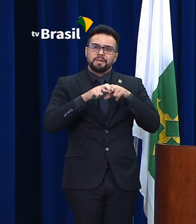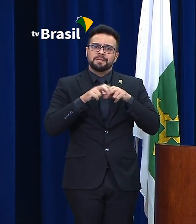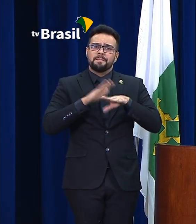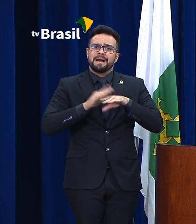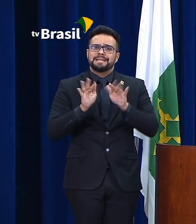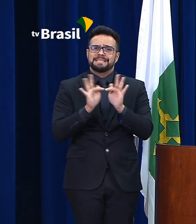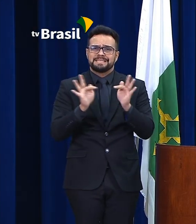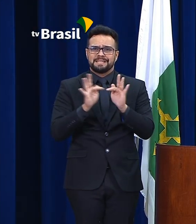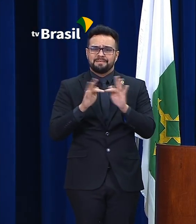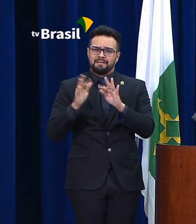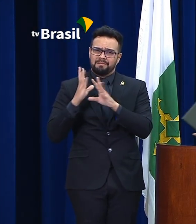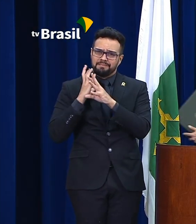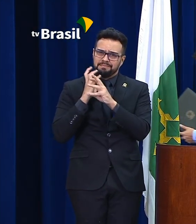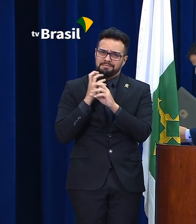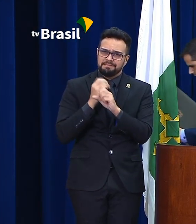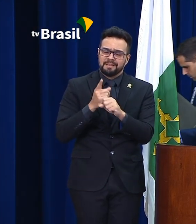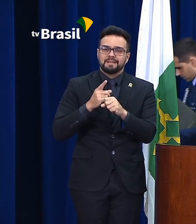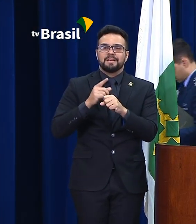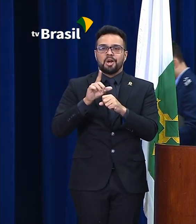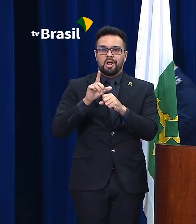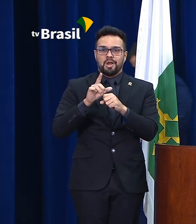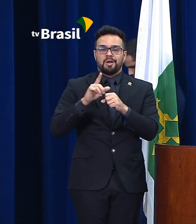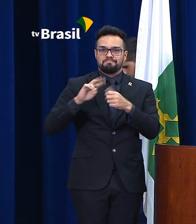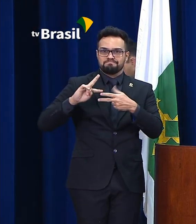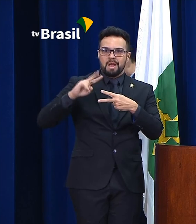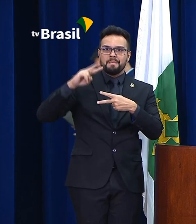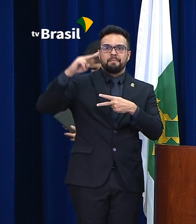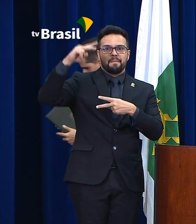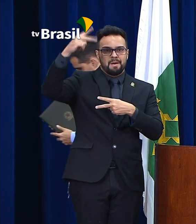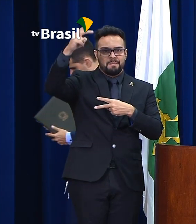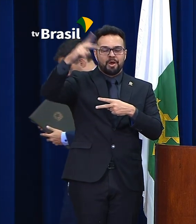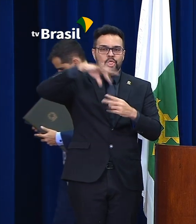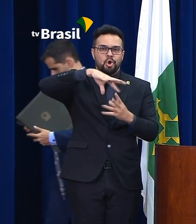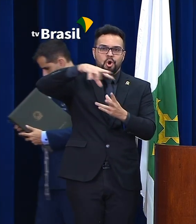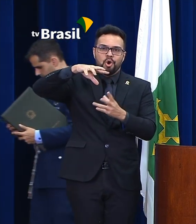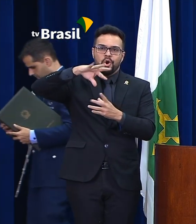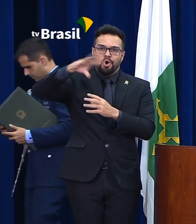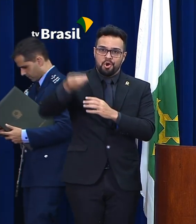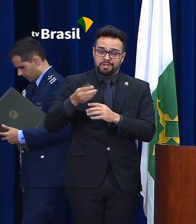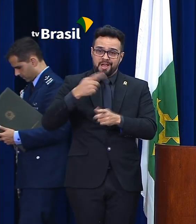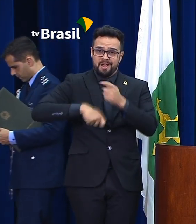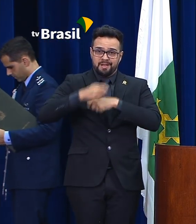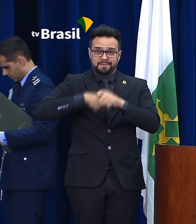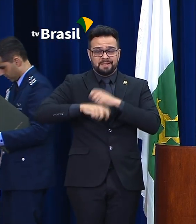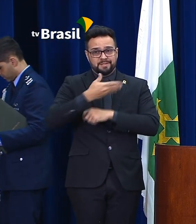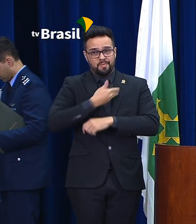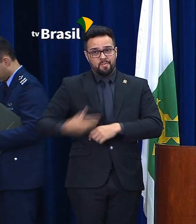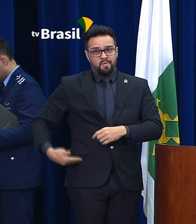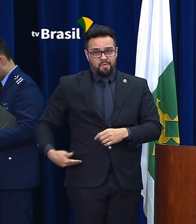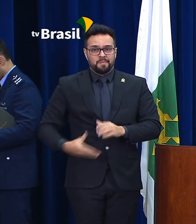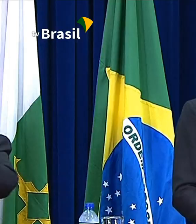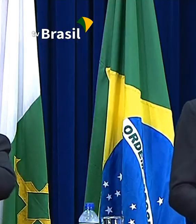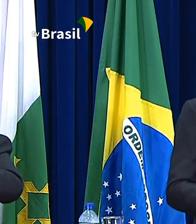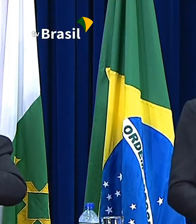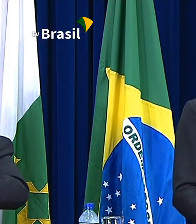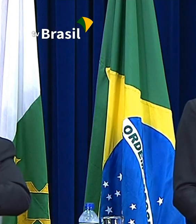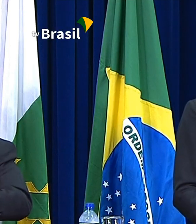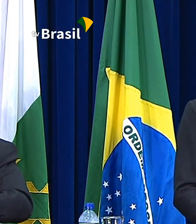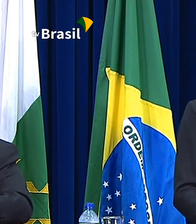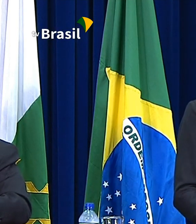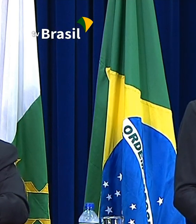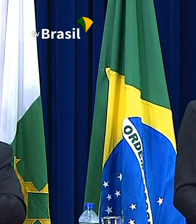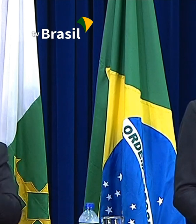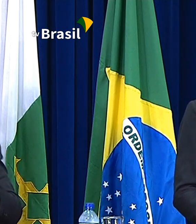vão se reverberar para que seja toda a administração pública com essa orientação, nós vamos deixando o nosso legado. Para o